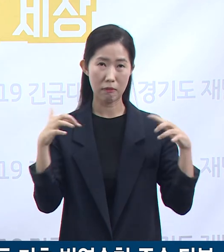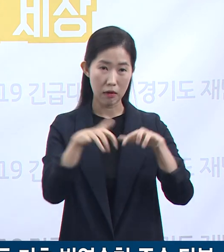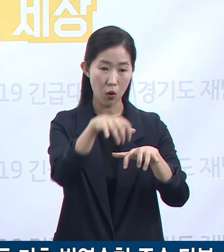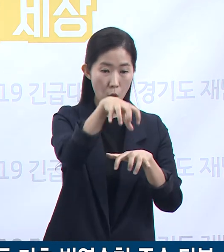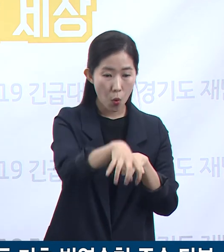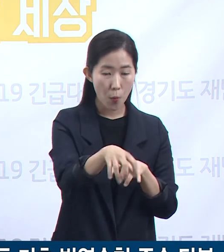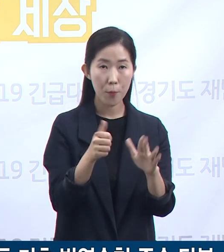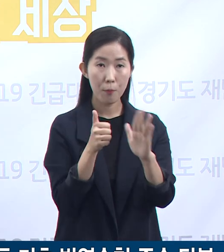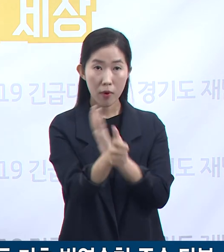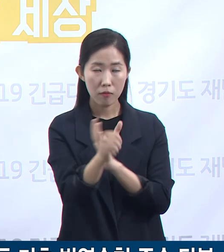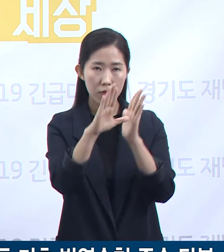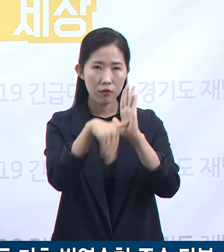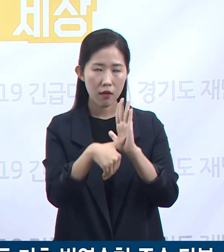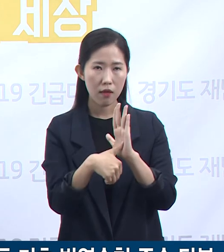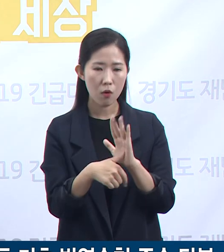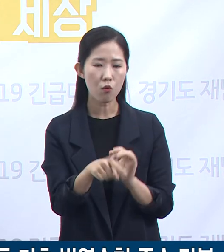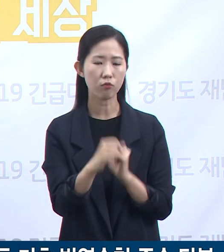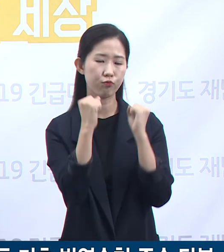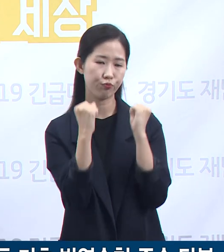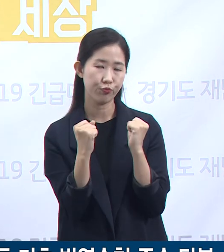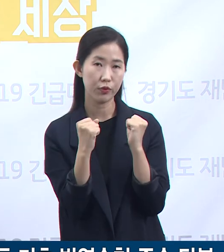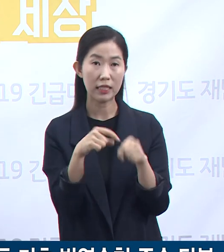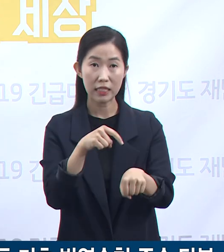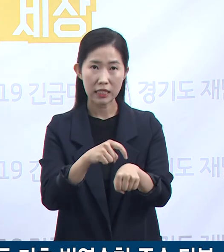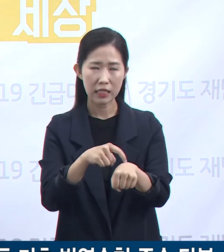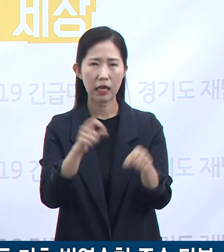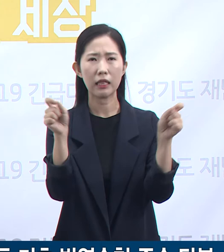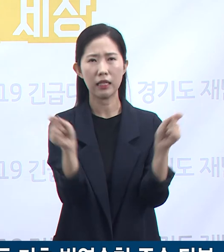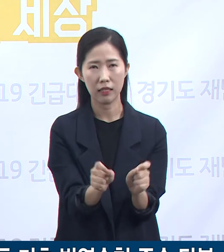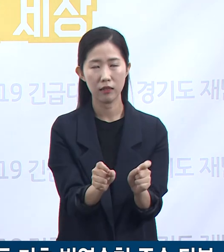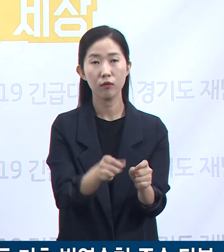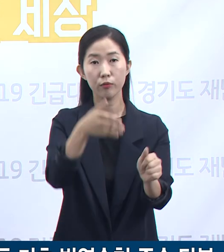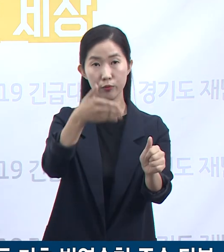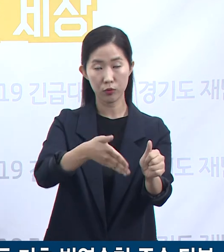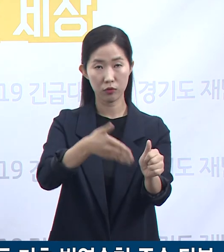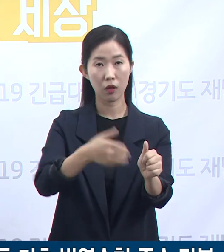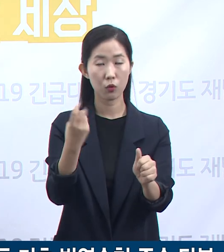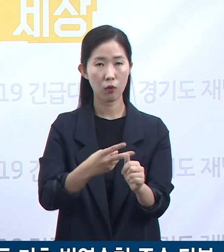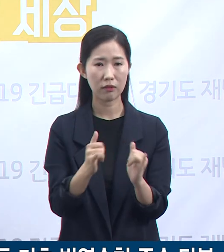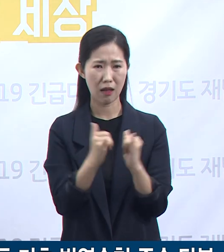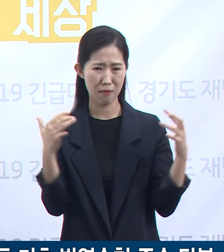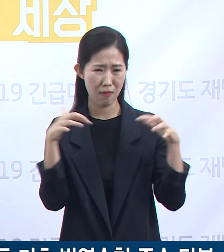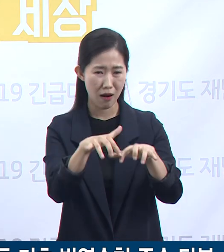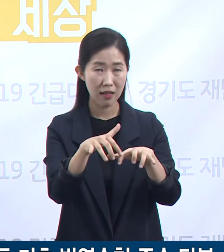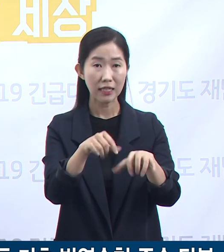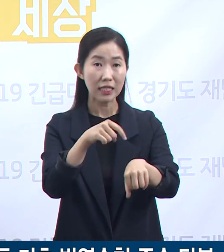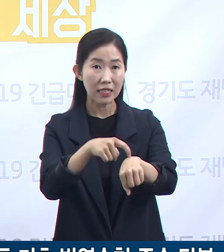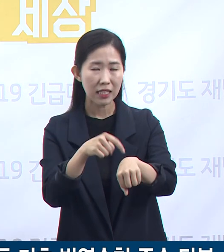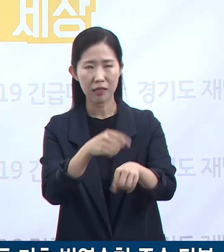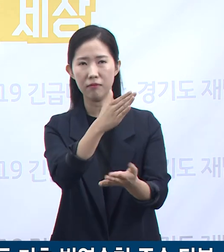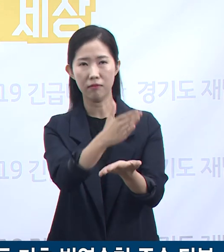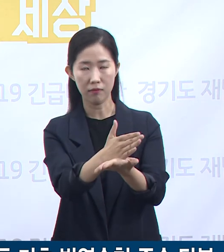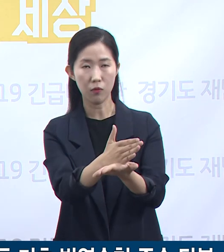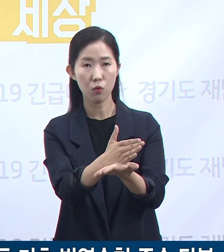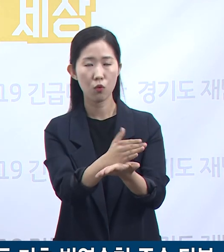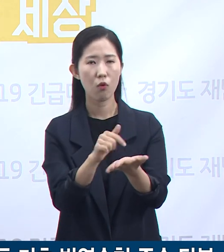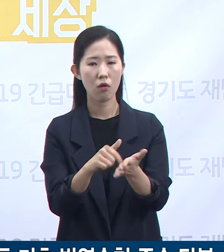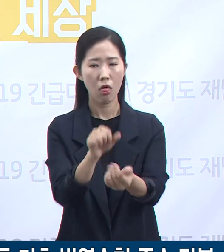체류 시간을 최소화해 주시고 혼잡한 장소나 시간대를 피하여 감염 위험을 최소화해 주시기 바랍니다.